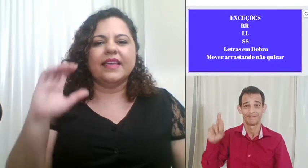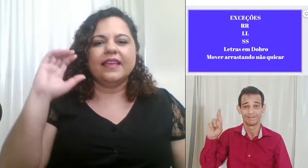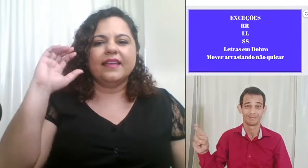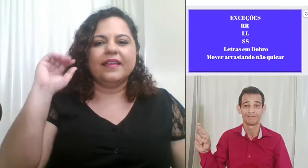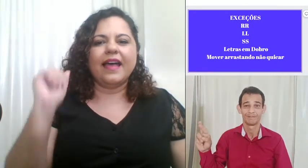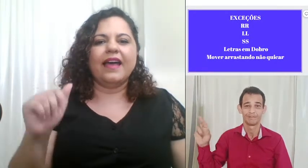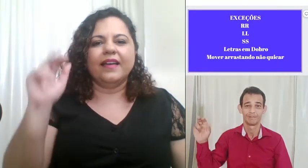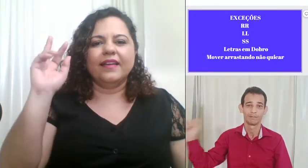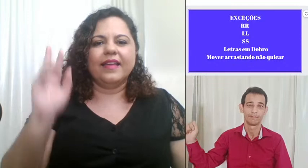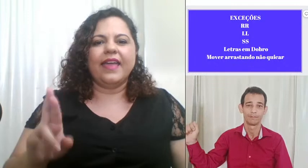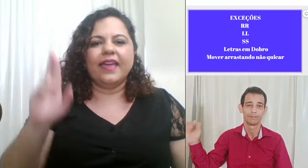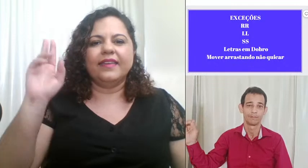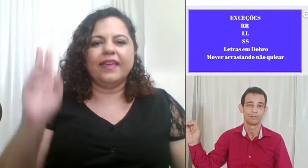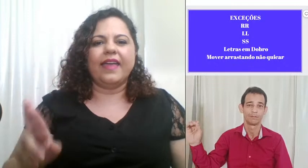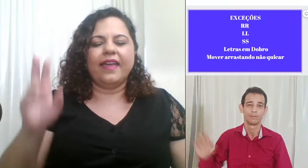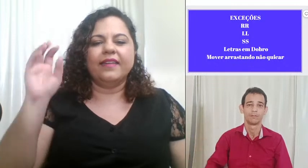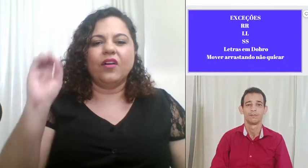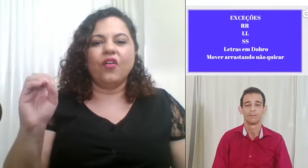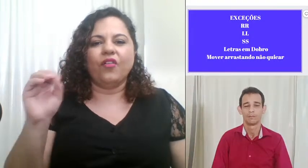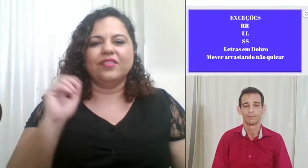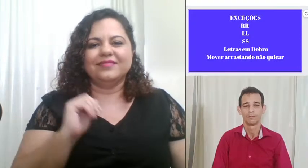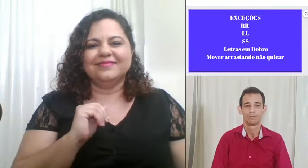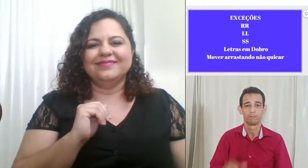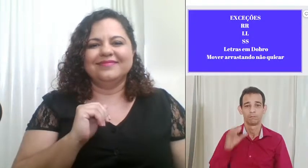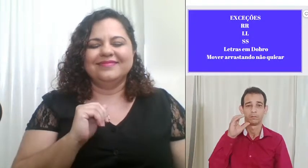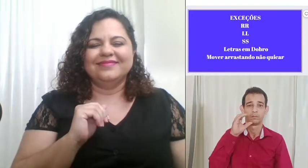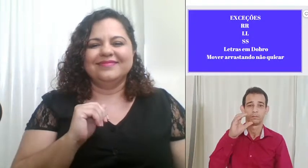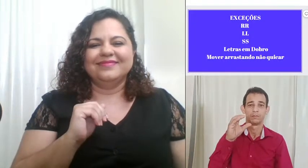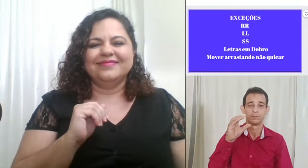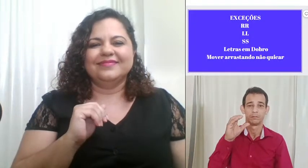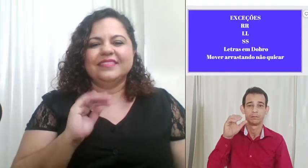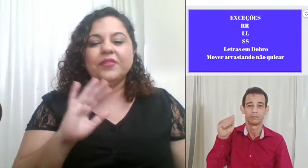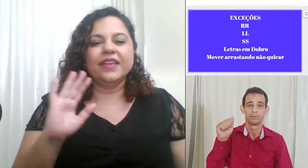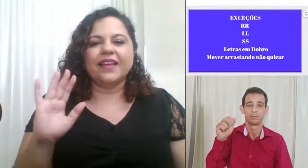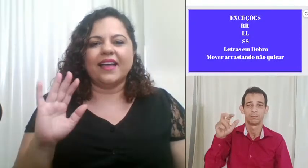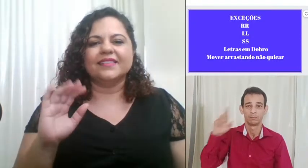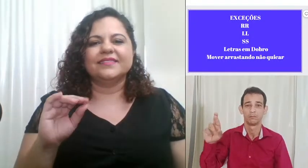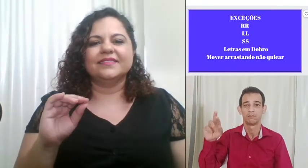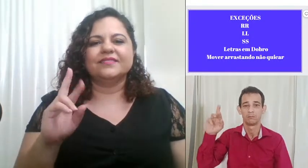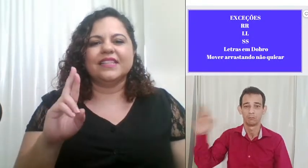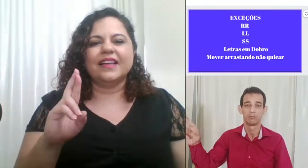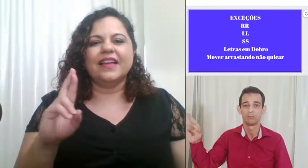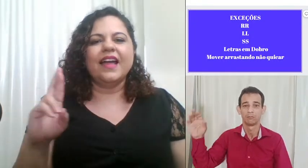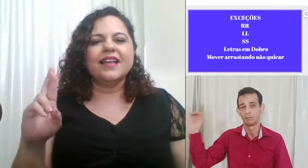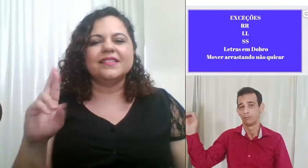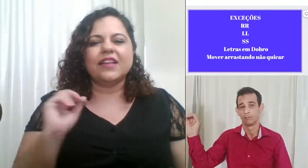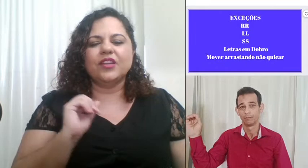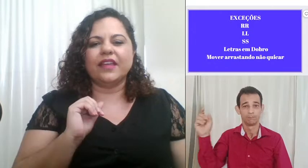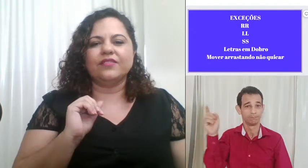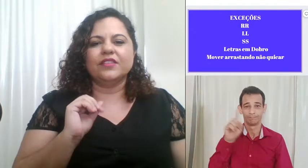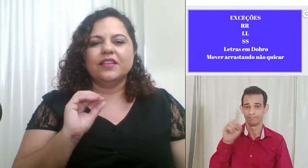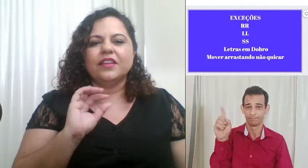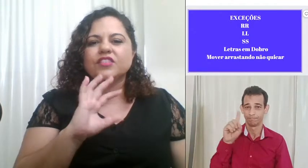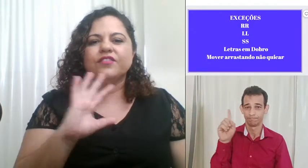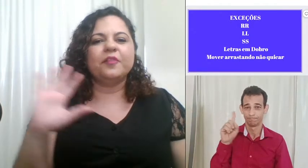A R E Ó não quicar arrastar de leve de forma